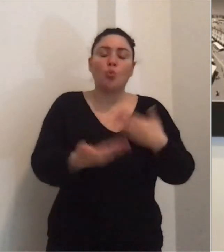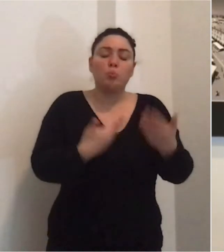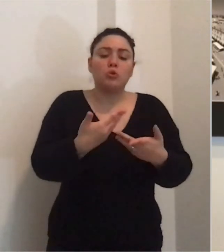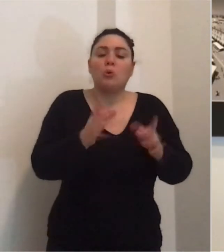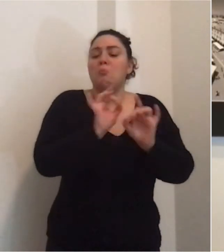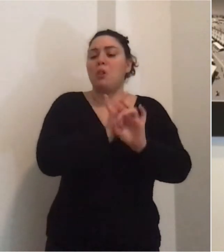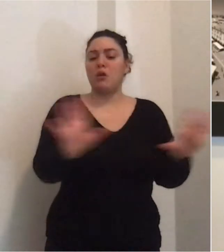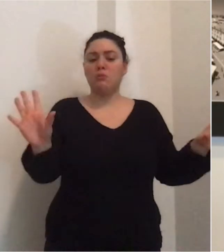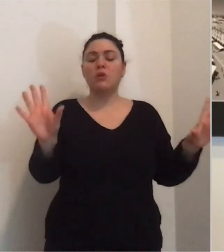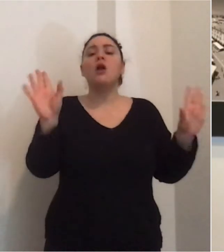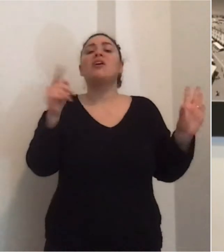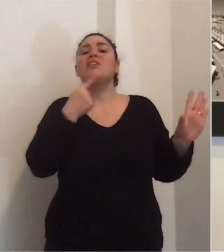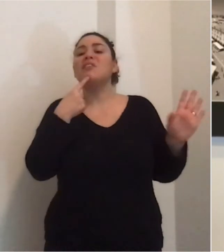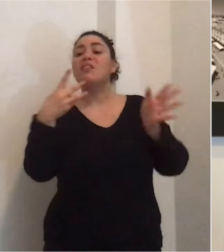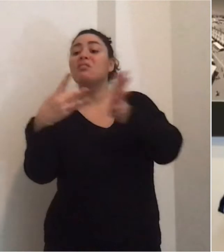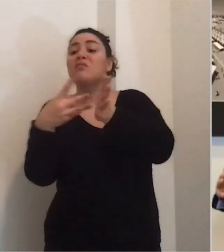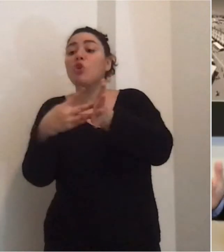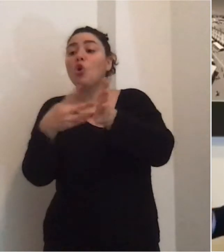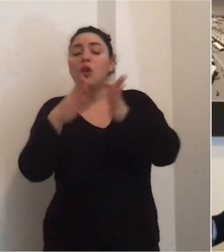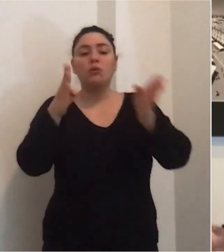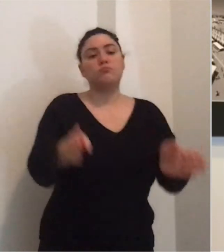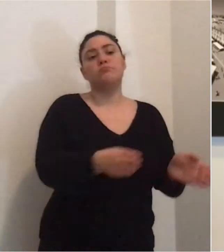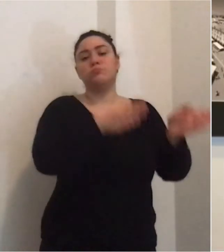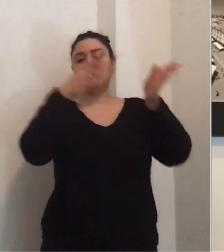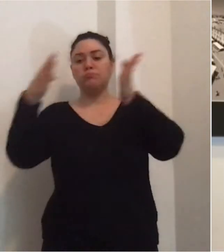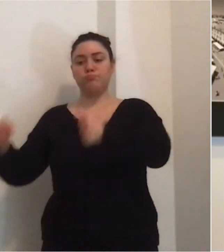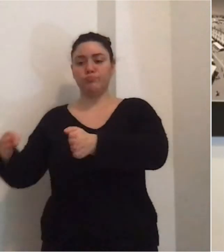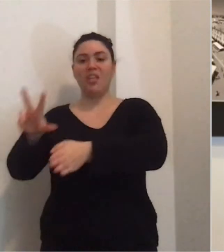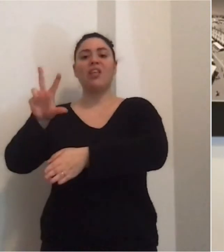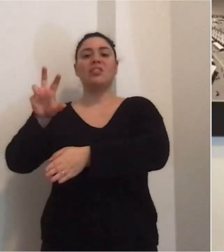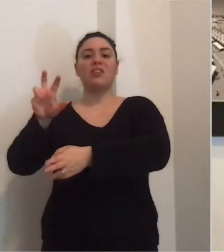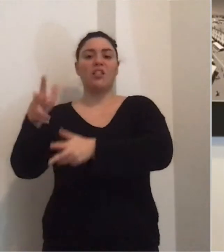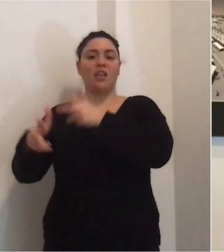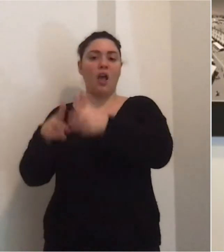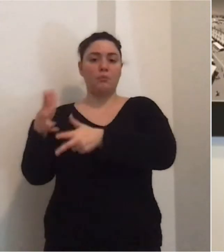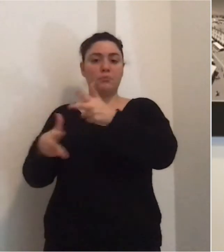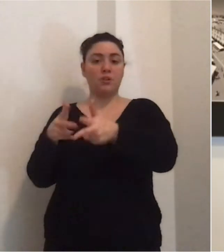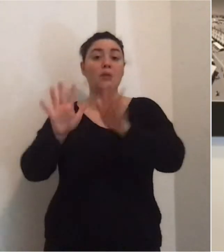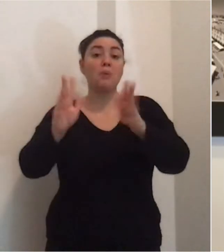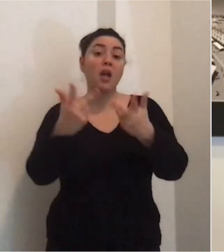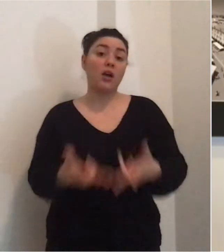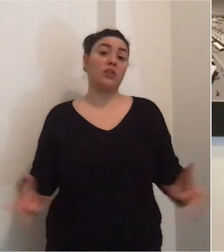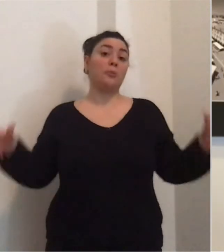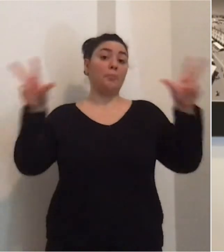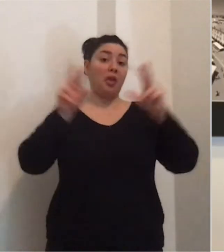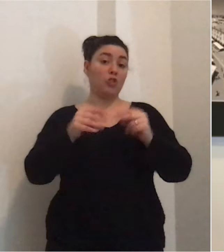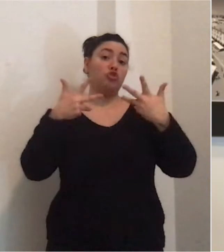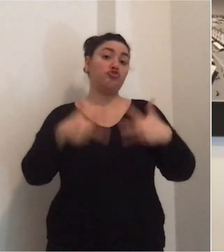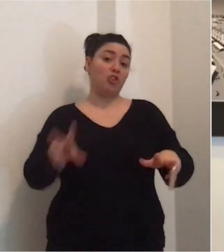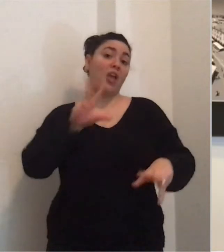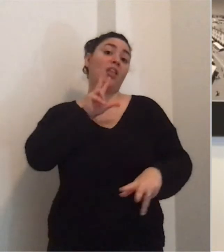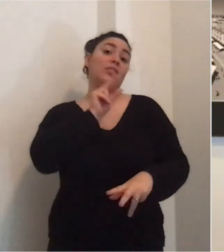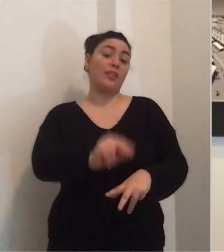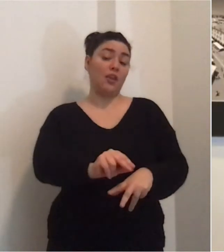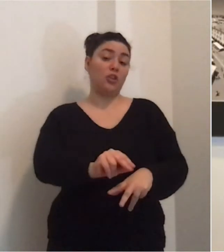situazione attuale la Tari slitta come scadenza a 30 di aprile come ho detto già diverse volte